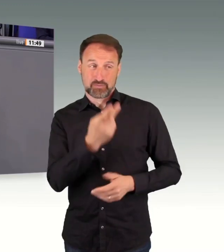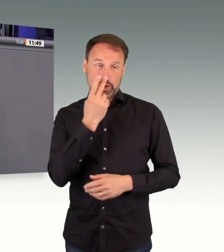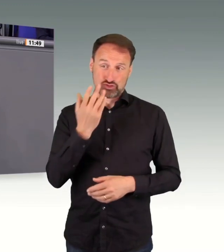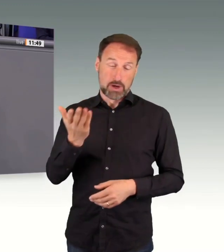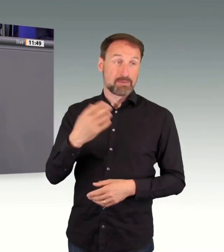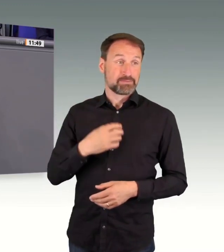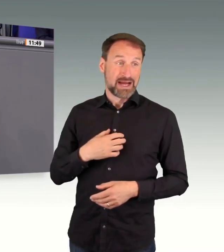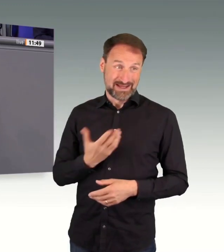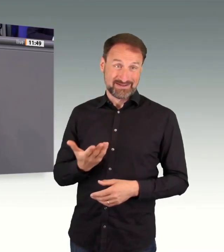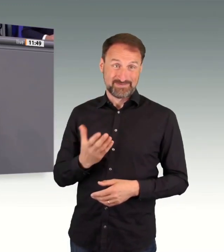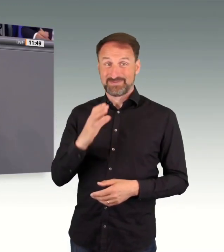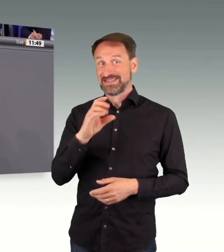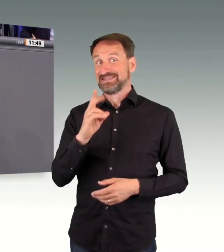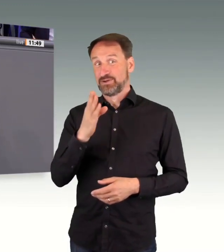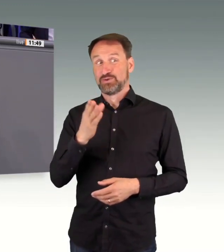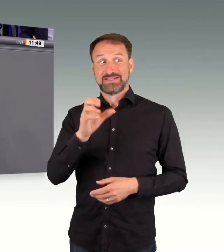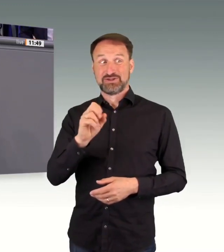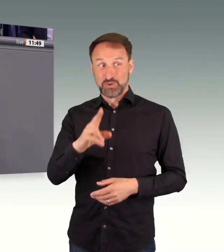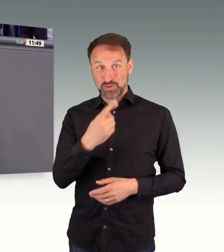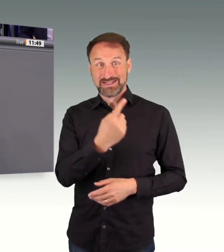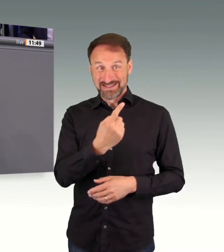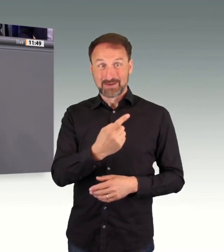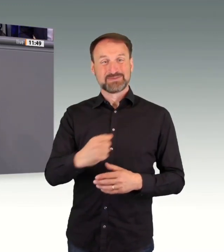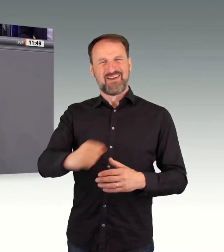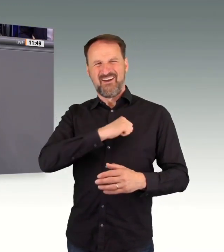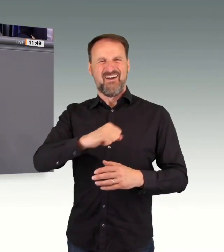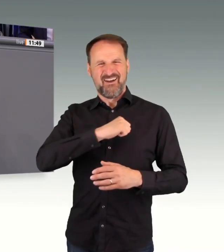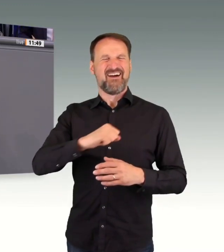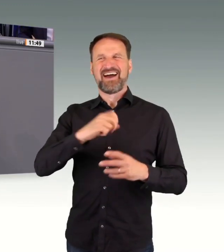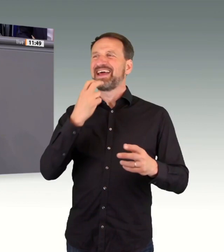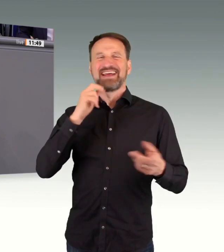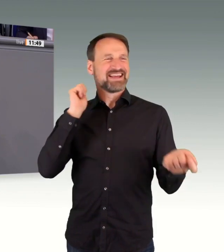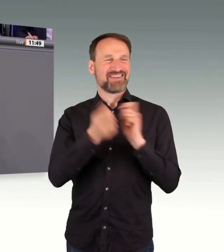Beschleunigung der Energiewende ist, sondern die Bremse, liebe Kolleginnen und Kollegen.